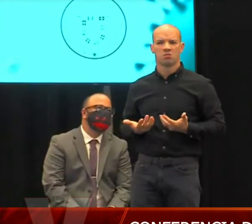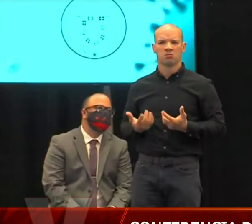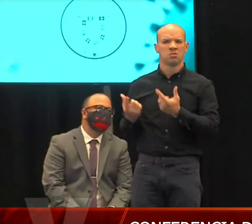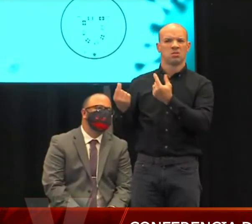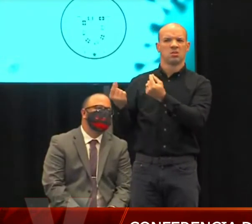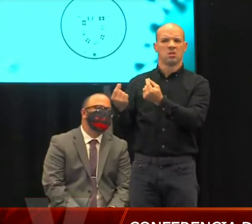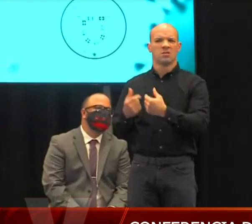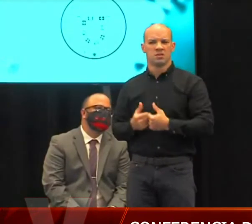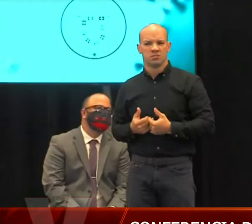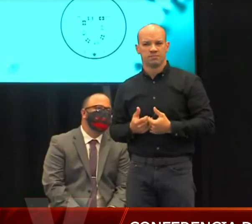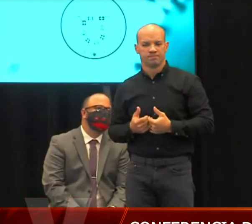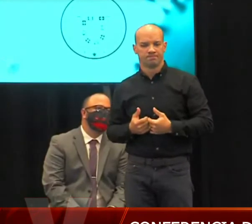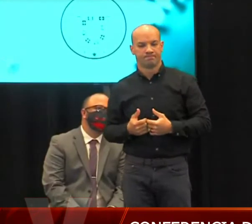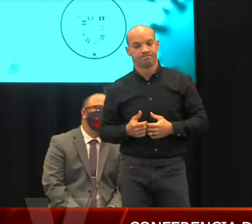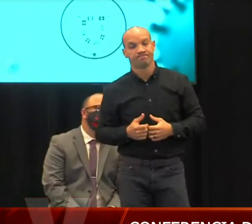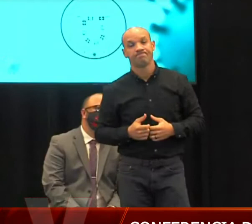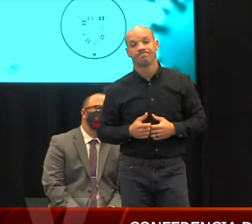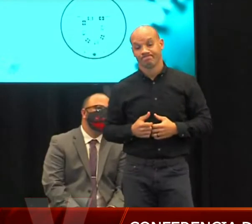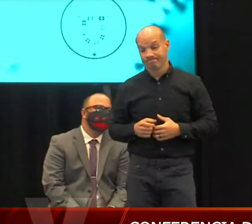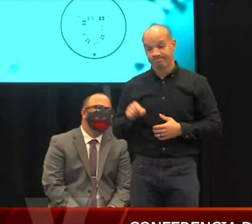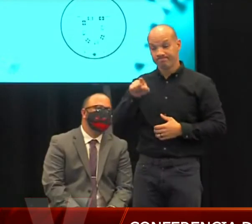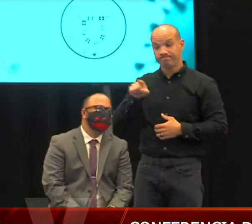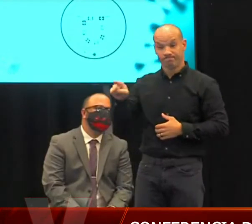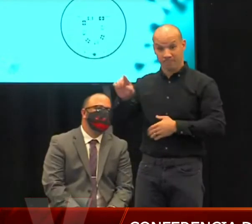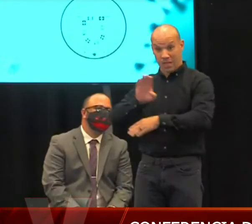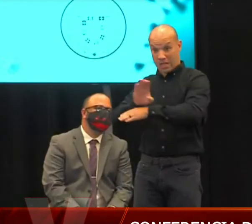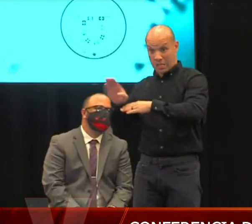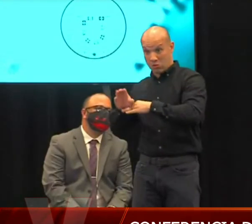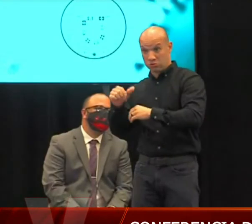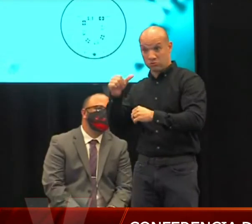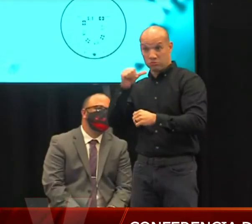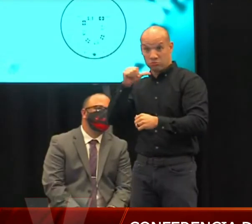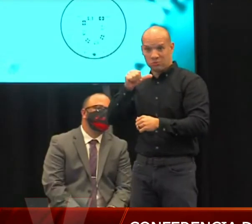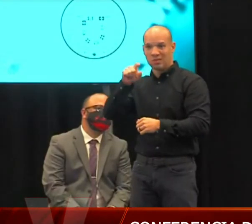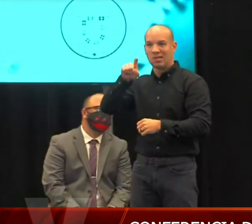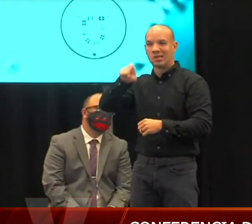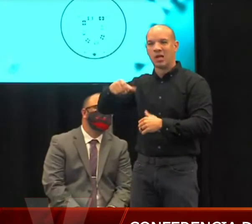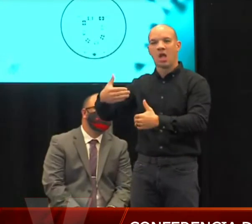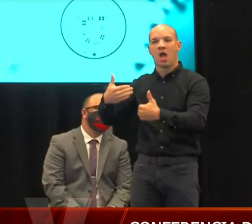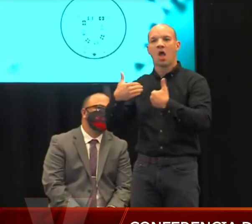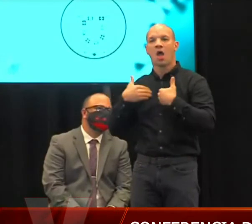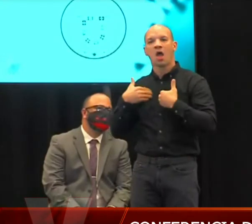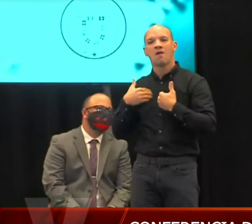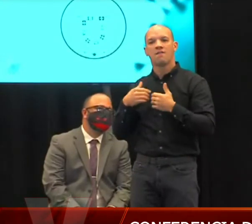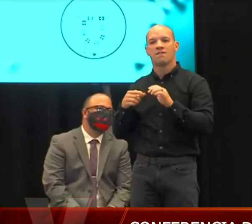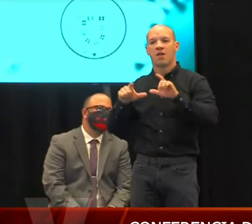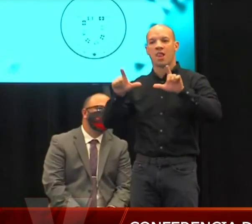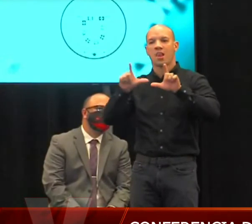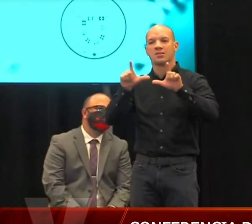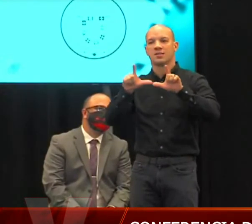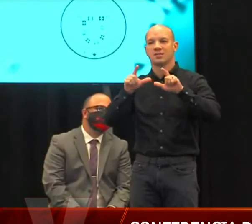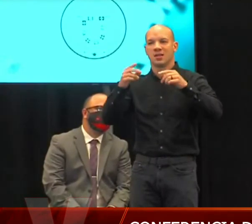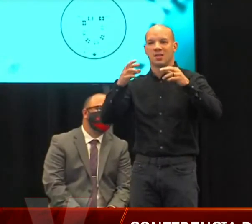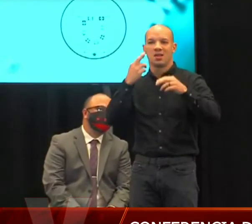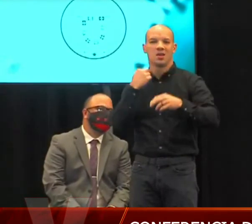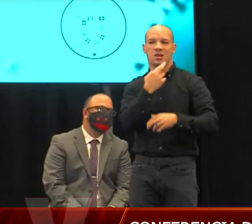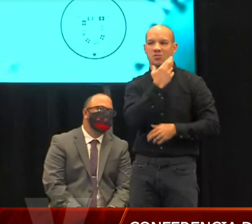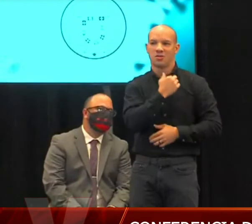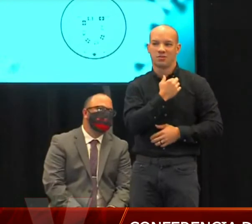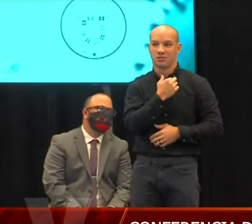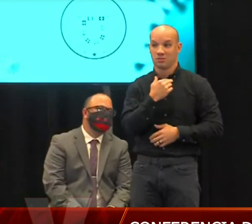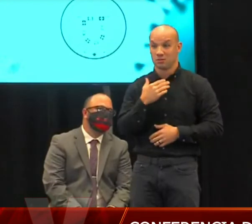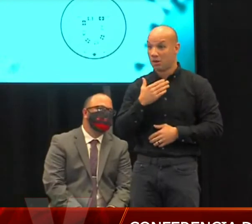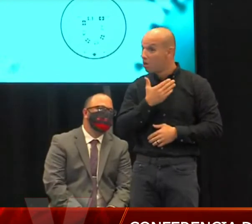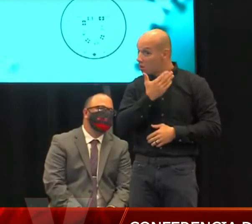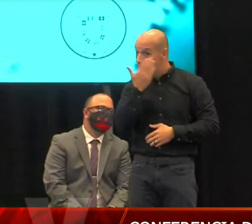Estos establecimientos tienen que tener la licencia, la licencia de restaurante. Si no la tienen y es que están sirviendo algún tipo de